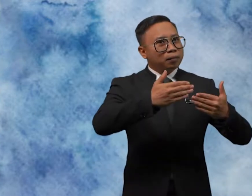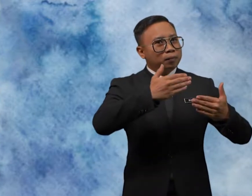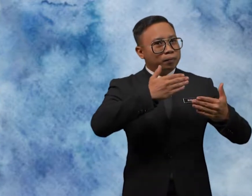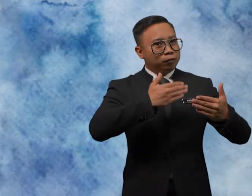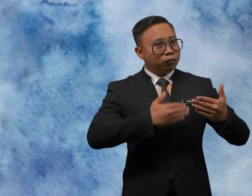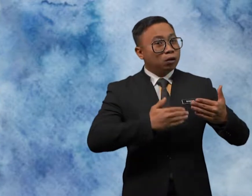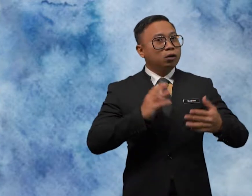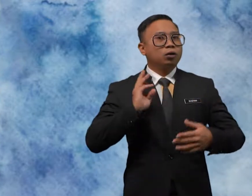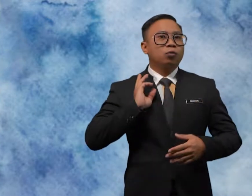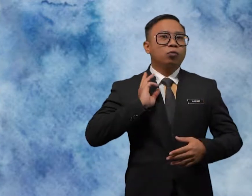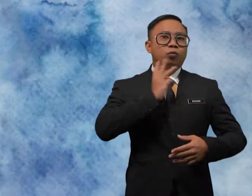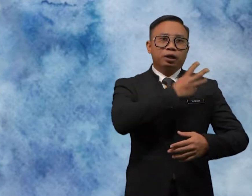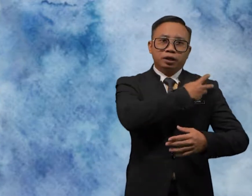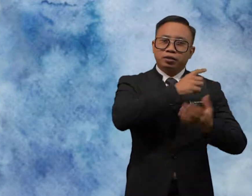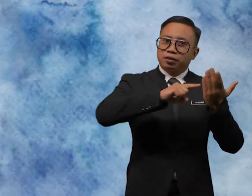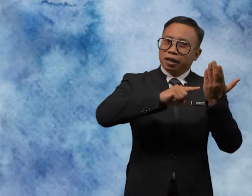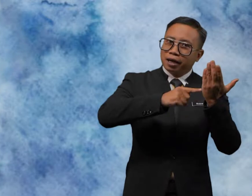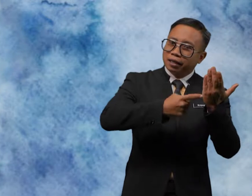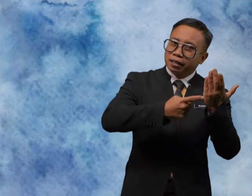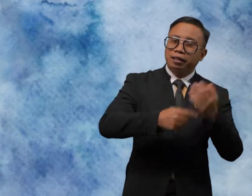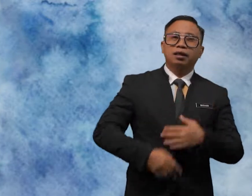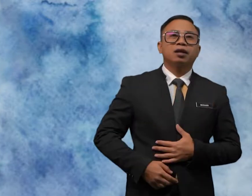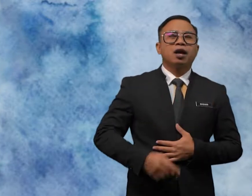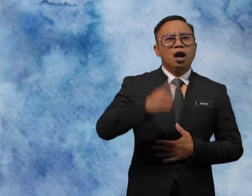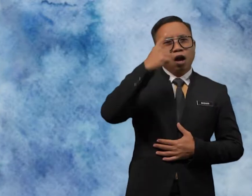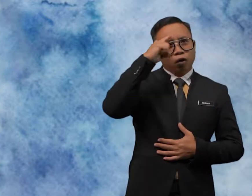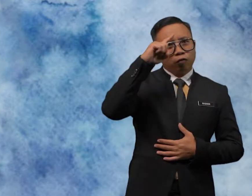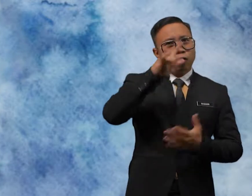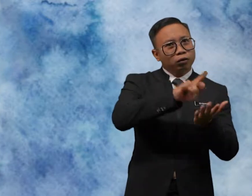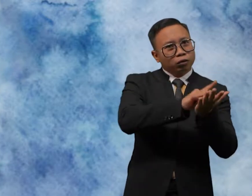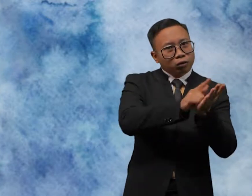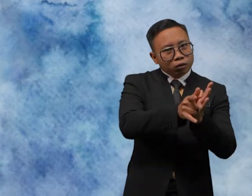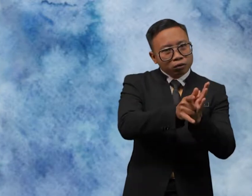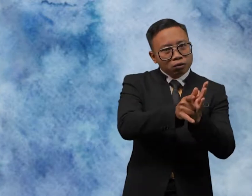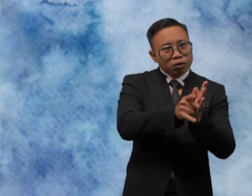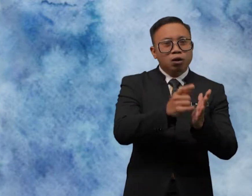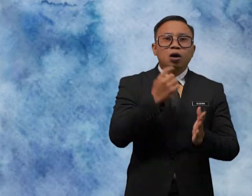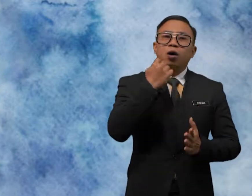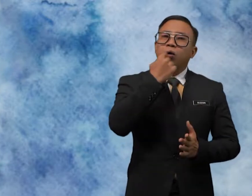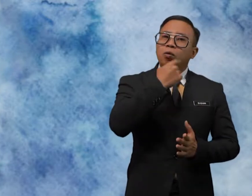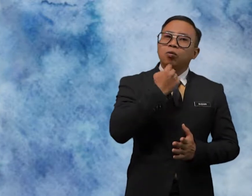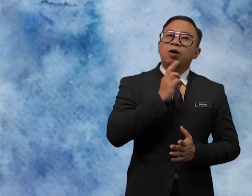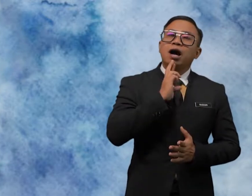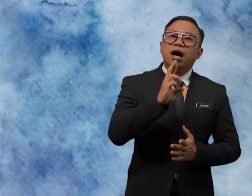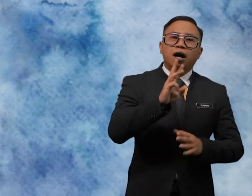Before we start, for those who are